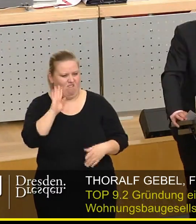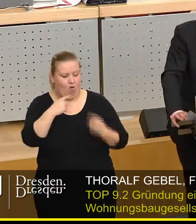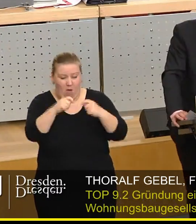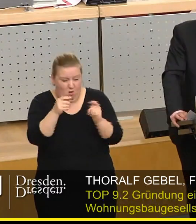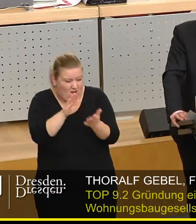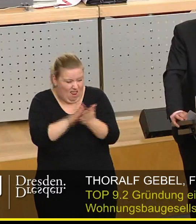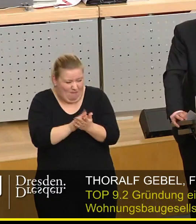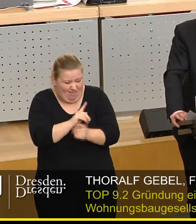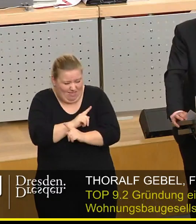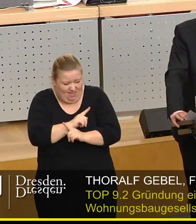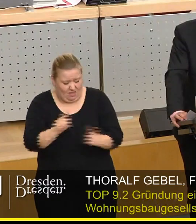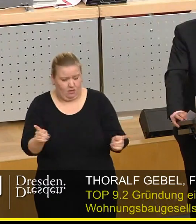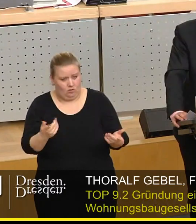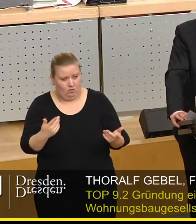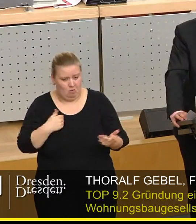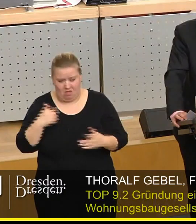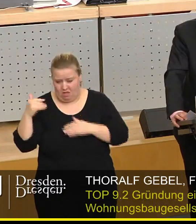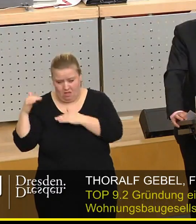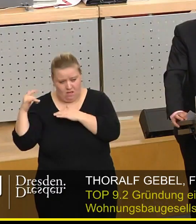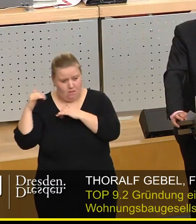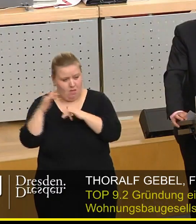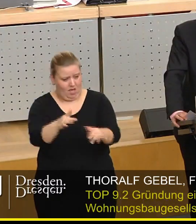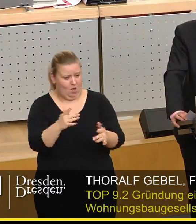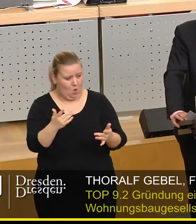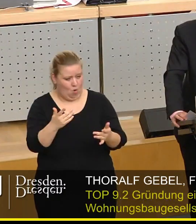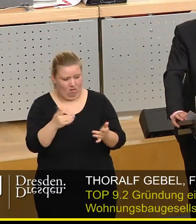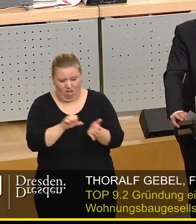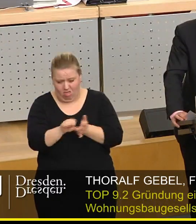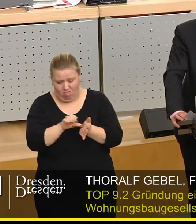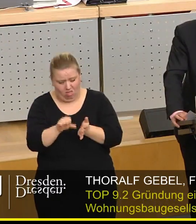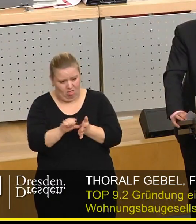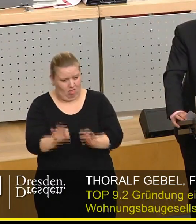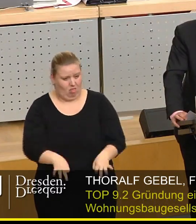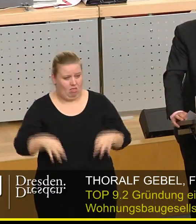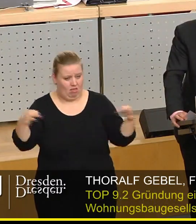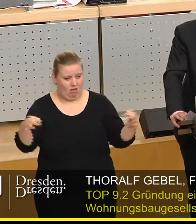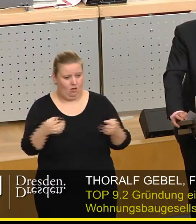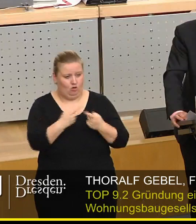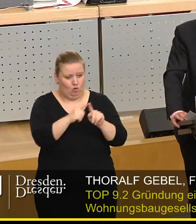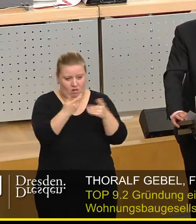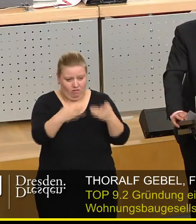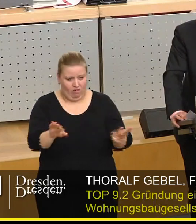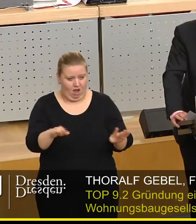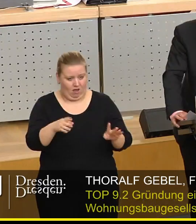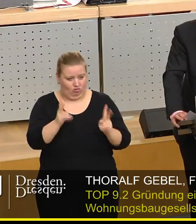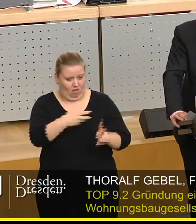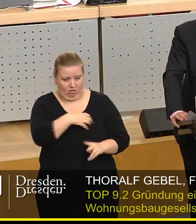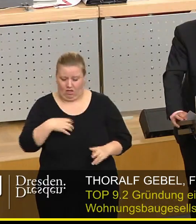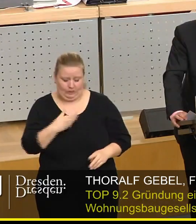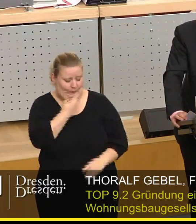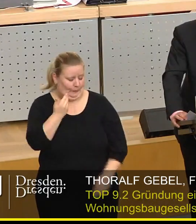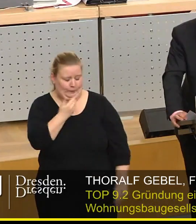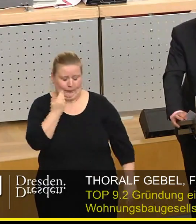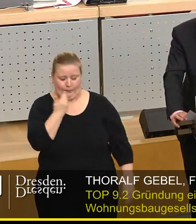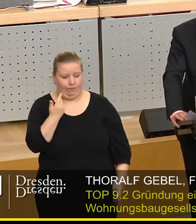so nicht funktionieren wird, dass es einen Millionen gab für die Stadt wird, dass die Schuldenfreiheit der Stadt entsprechend hier nicht mehr